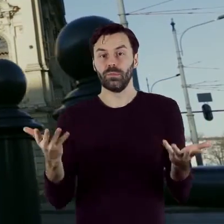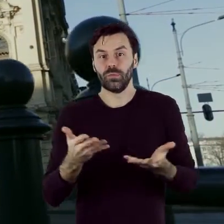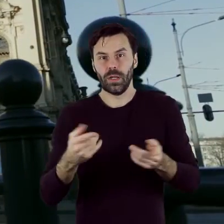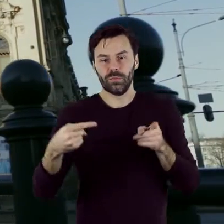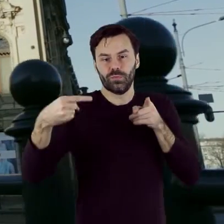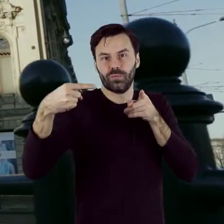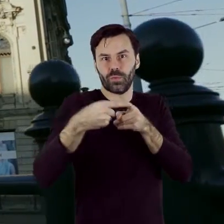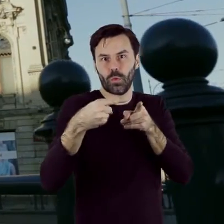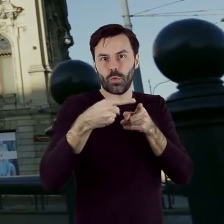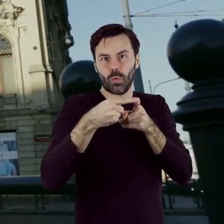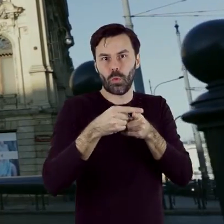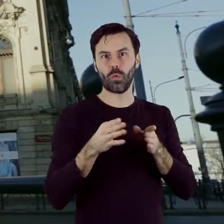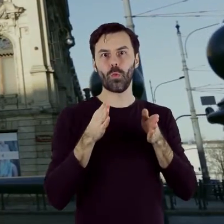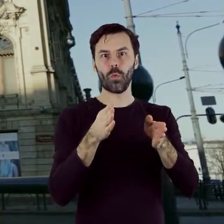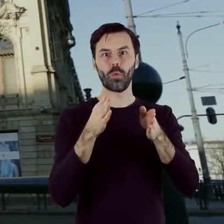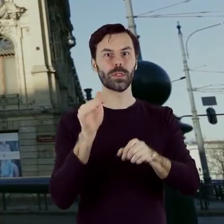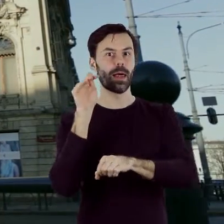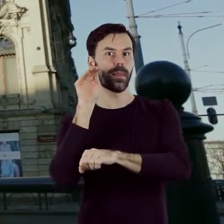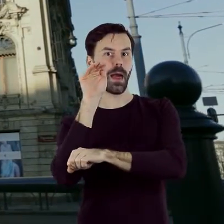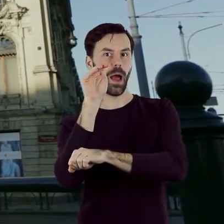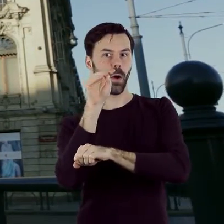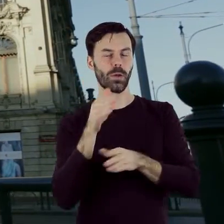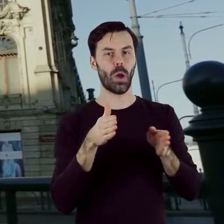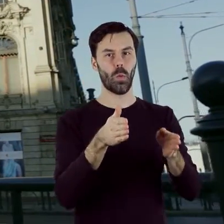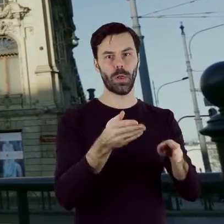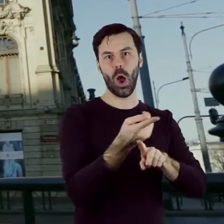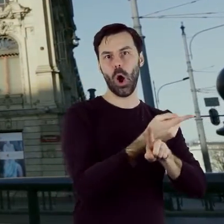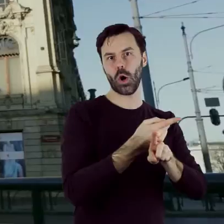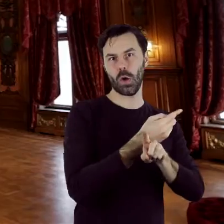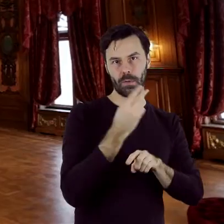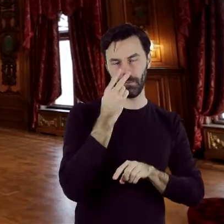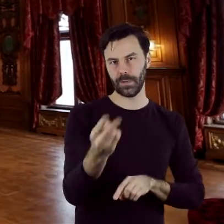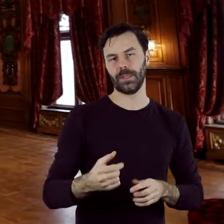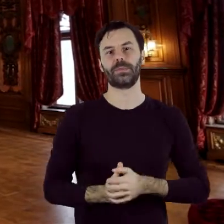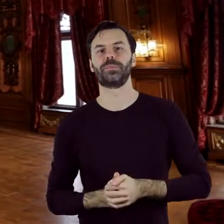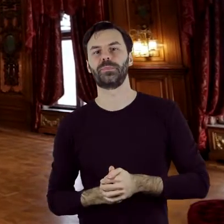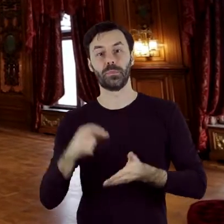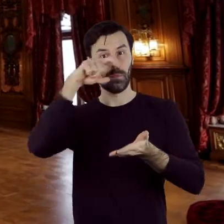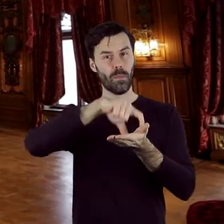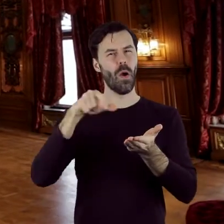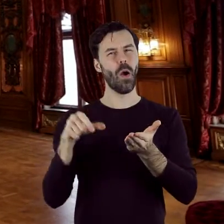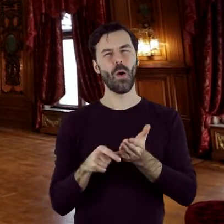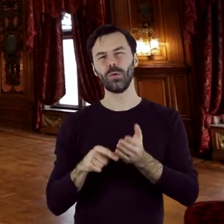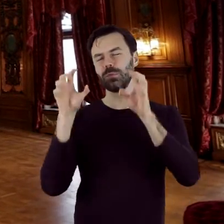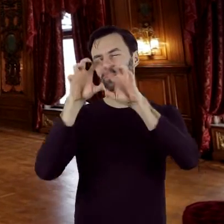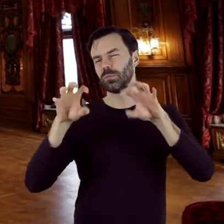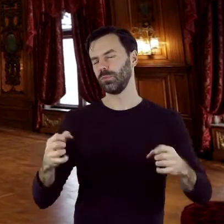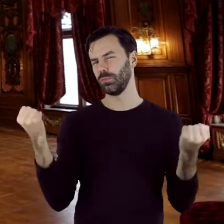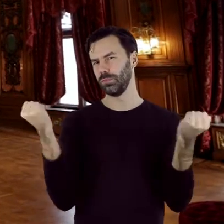z widokiem na ulice zachodnią i ogrodową. Sala ta posiada pełen przepychu wystrój, nawiązujący